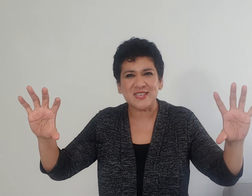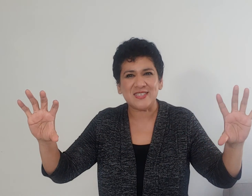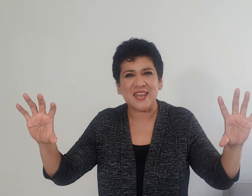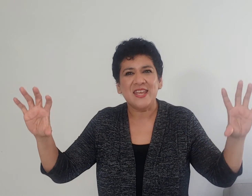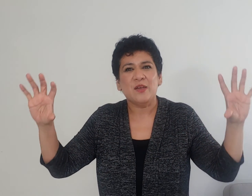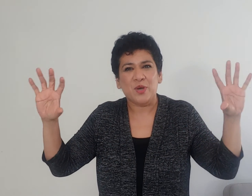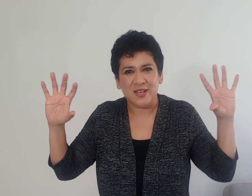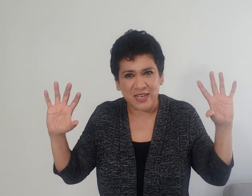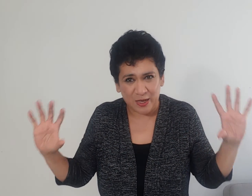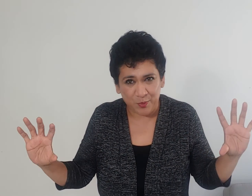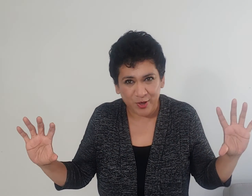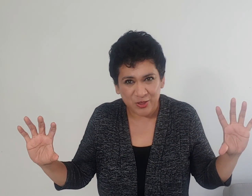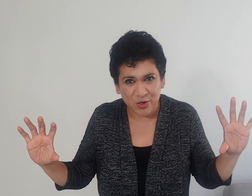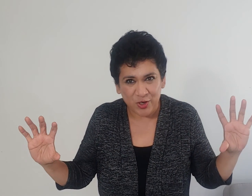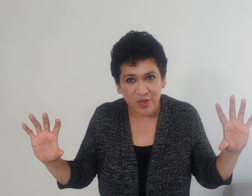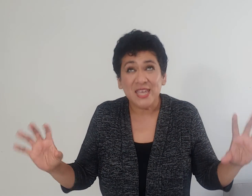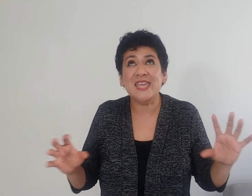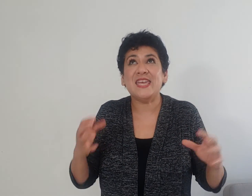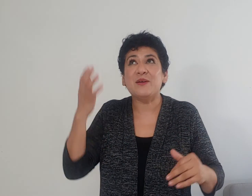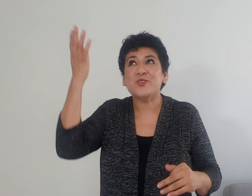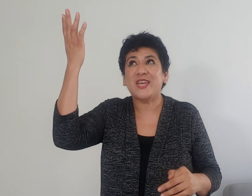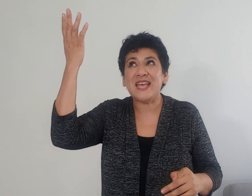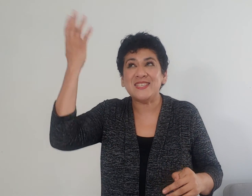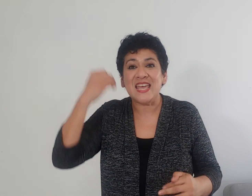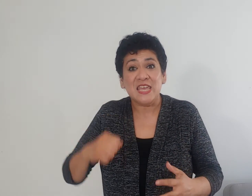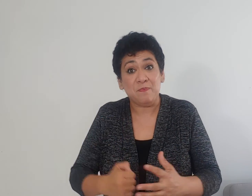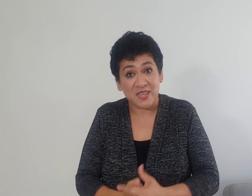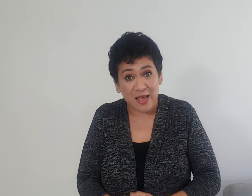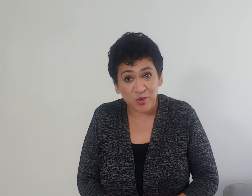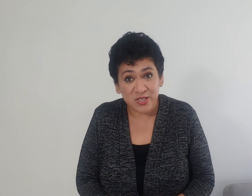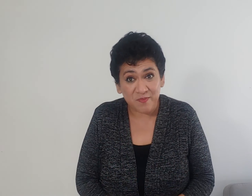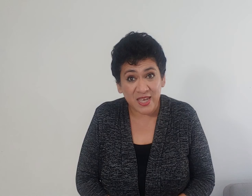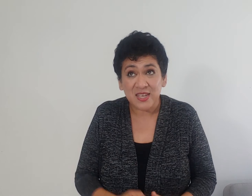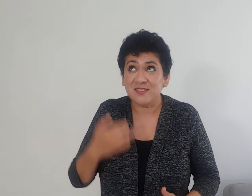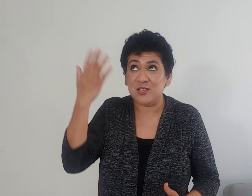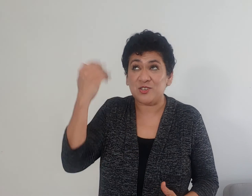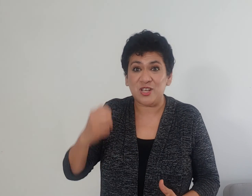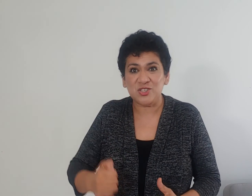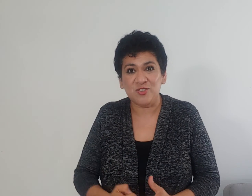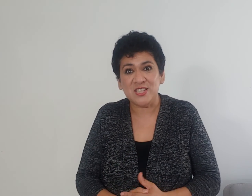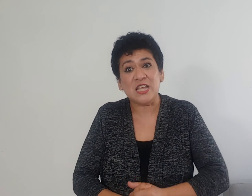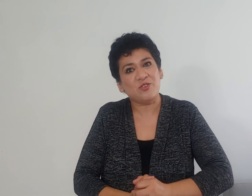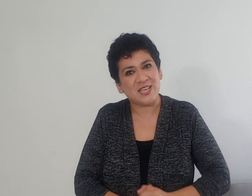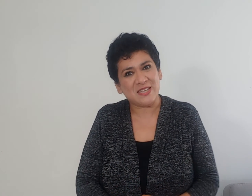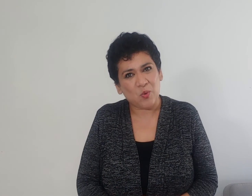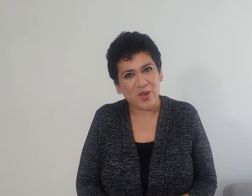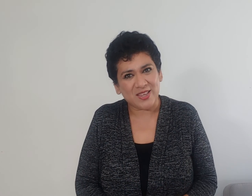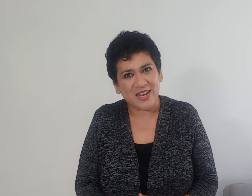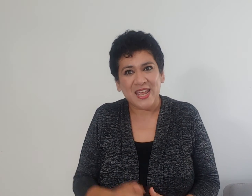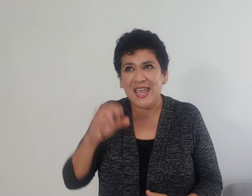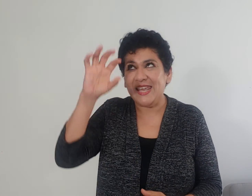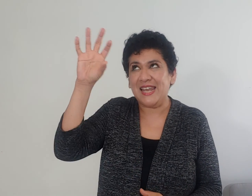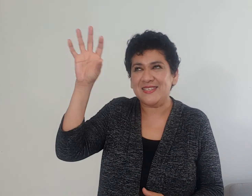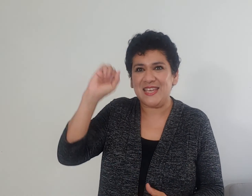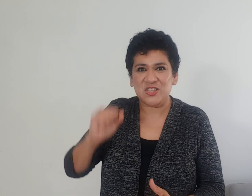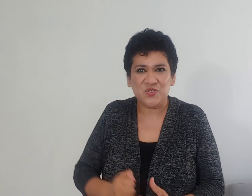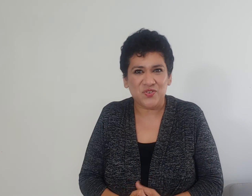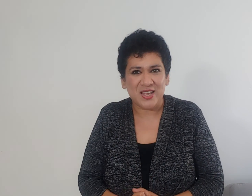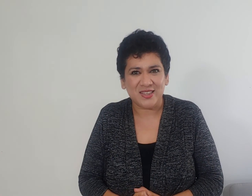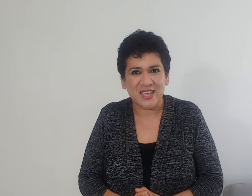que están en el purgatorio y queremos gracia y pidamos también de las oraciones de los que se encuentran en la iglesia triunfante.